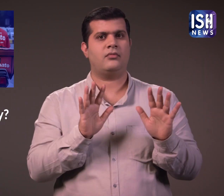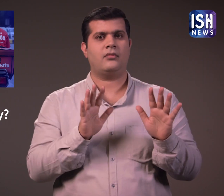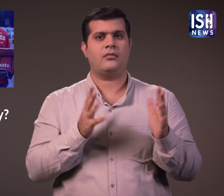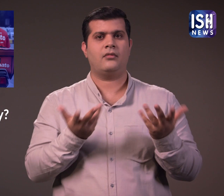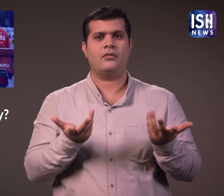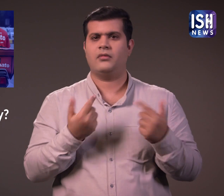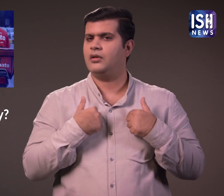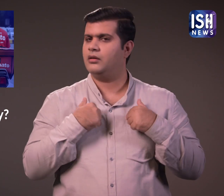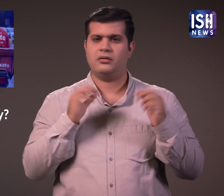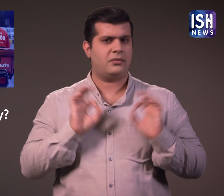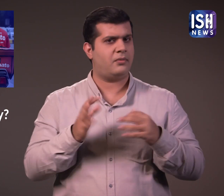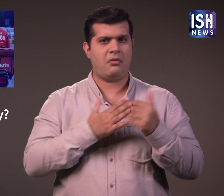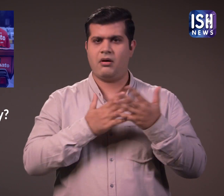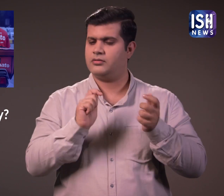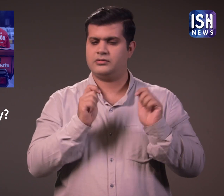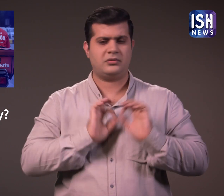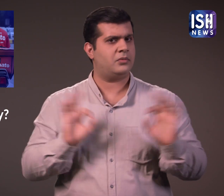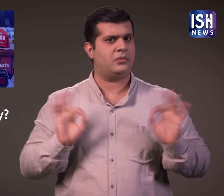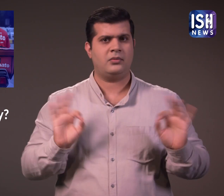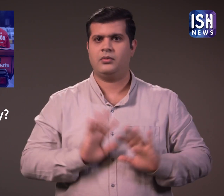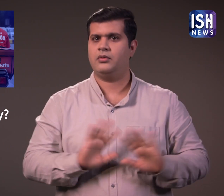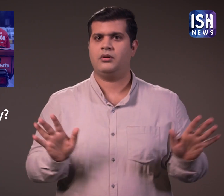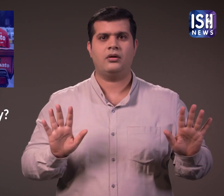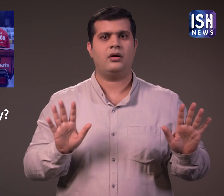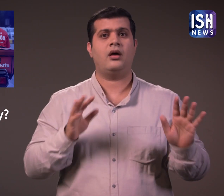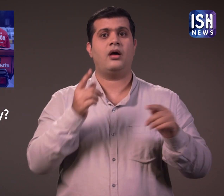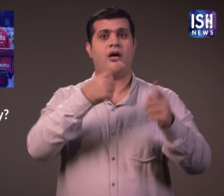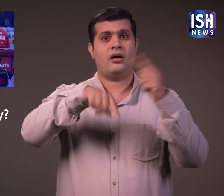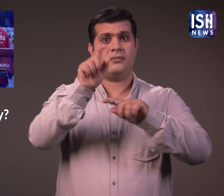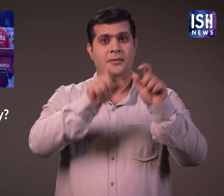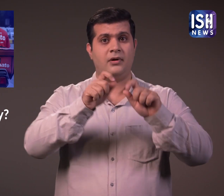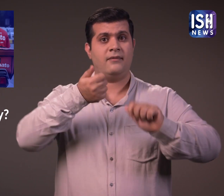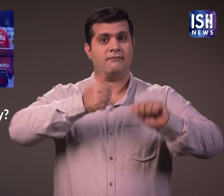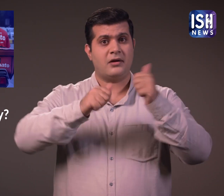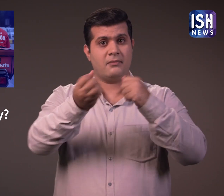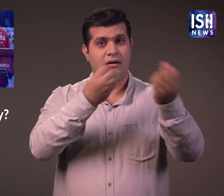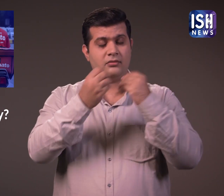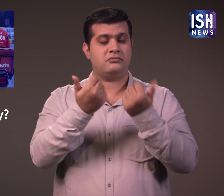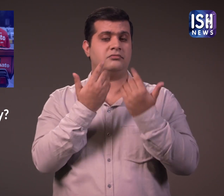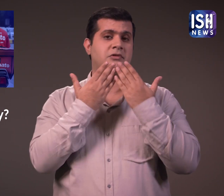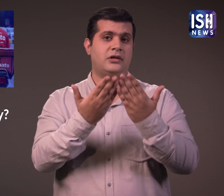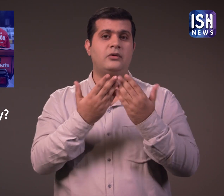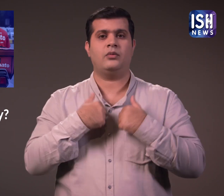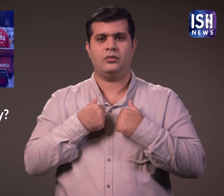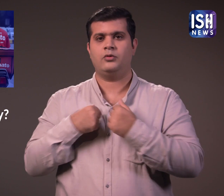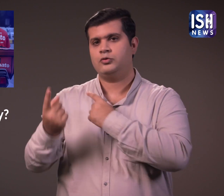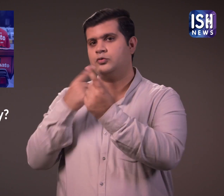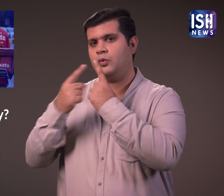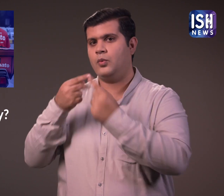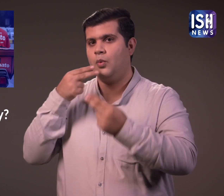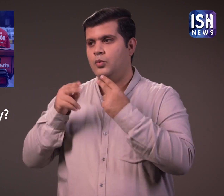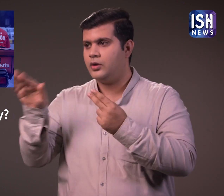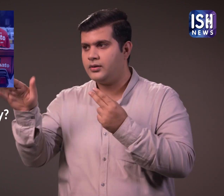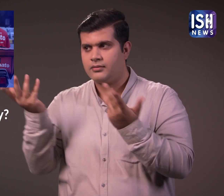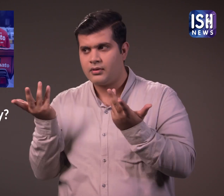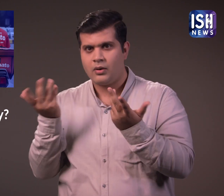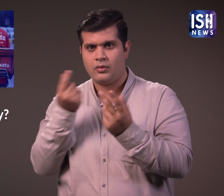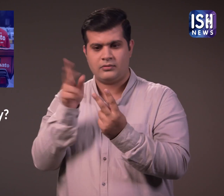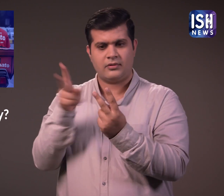रखी थी। फीडबैक के लिए हम आपको धन्यवाद देते हैं। और कीमितों में अंतर के